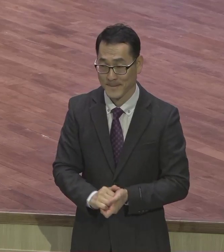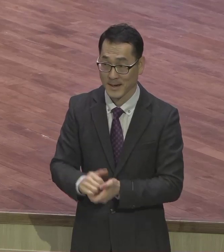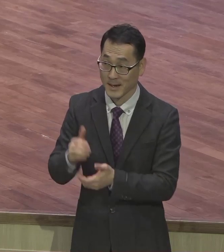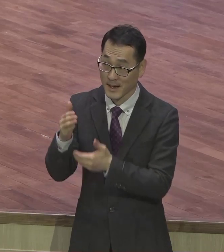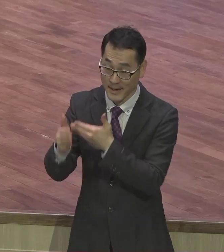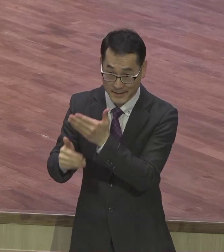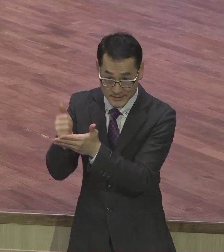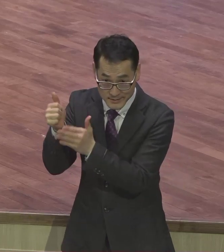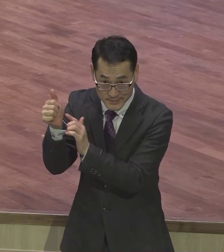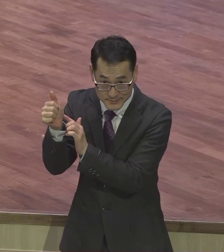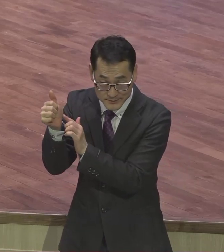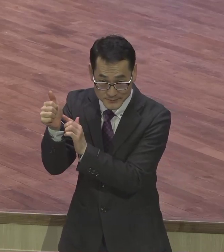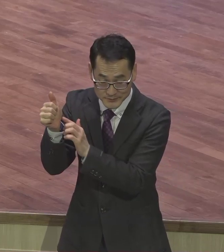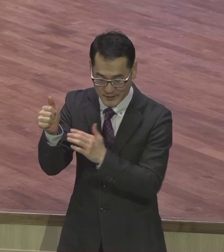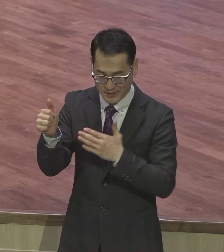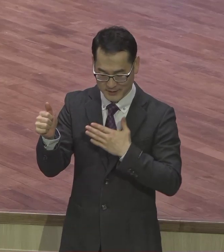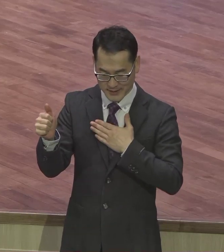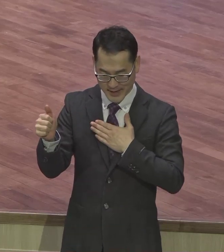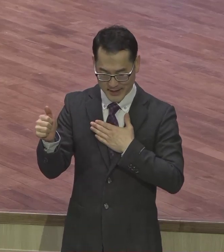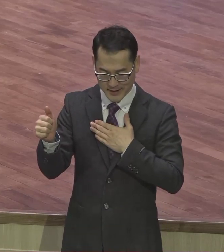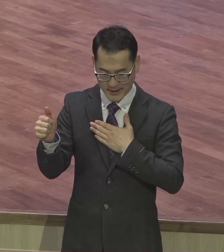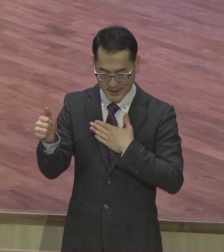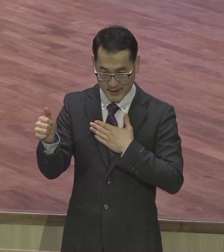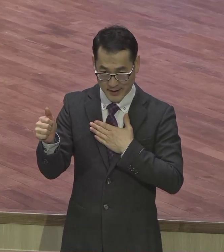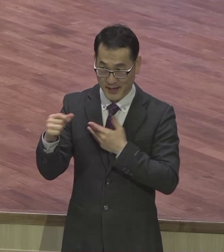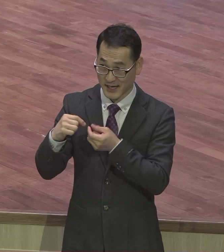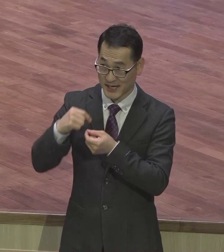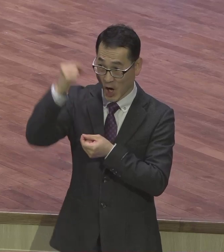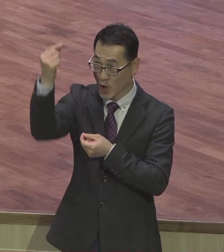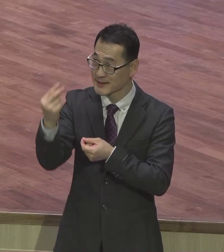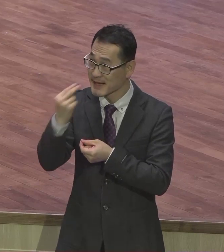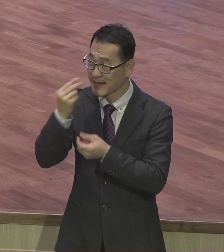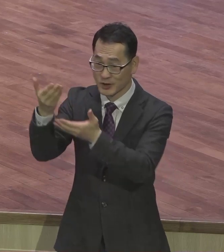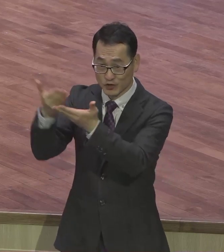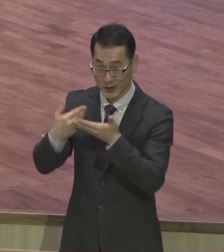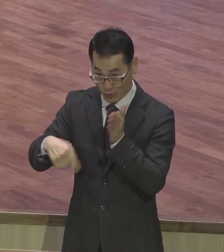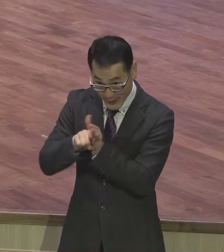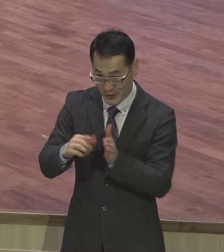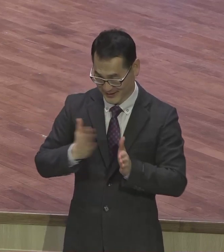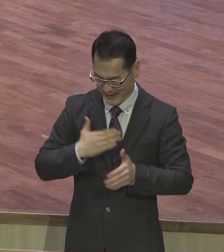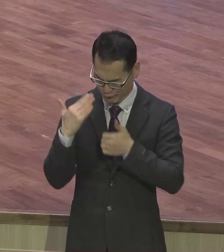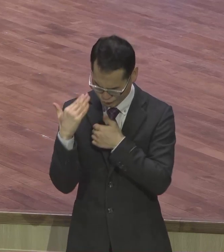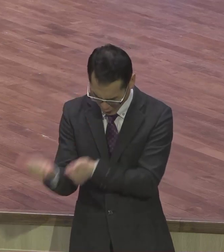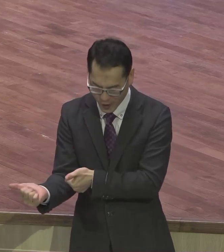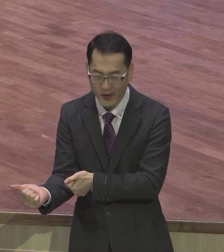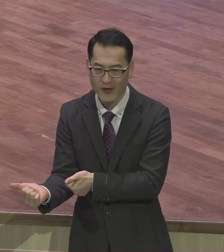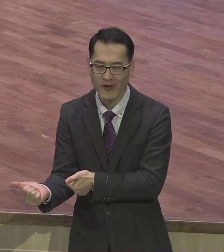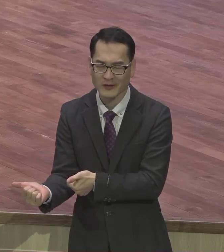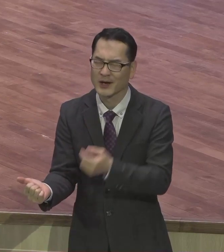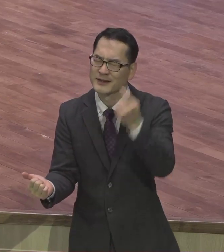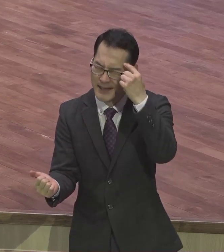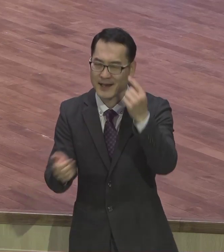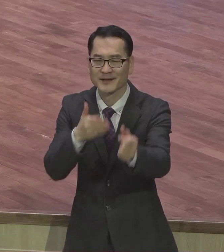나에게 영생 주시기 위해서 부르셨다. 사람들을 통해서